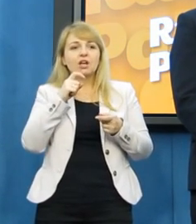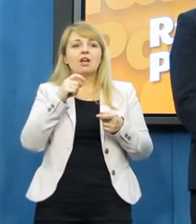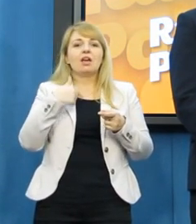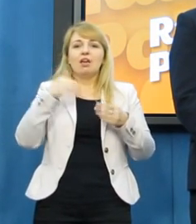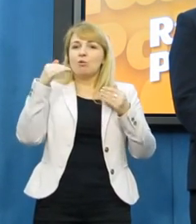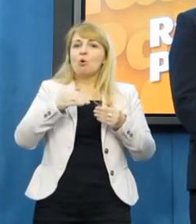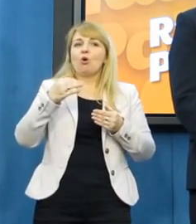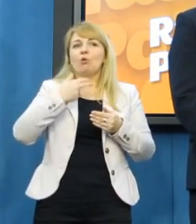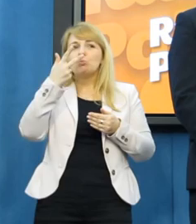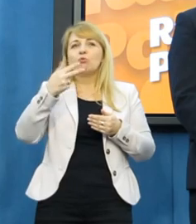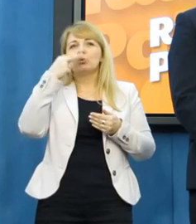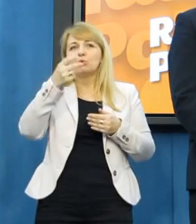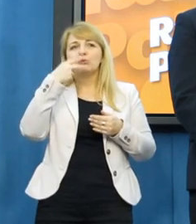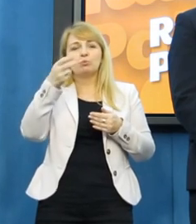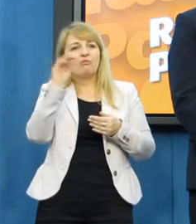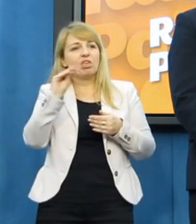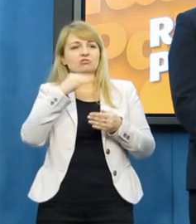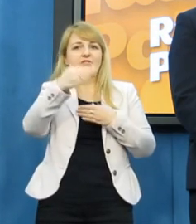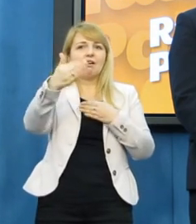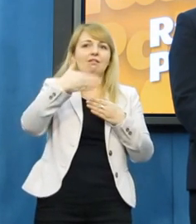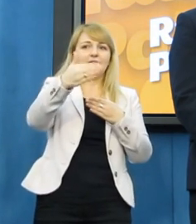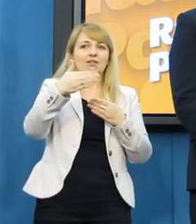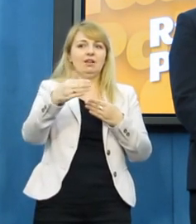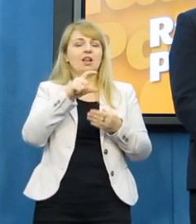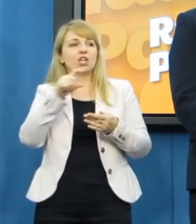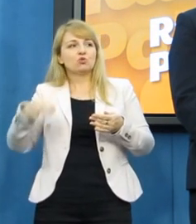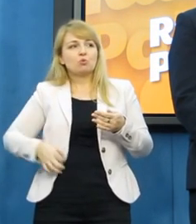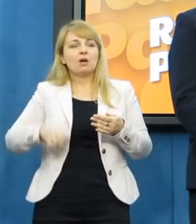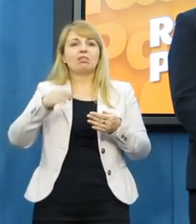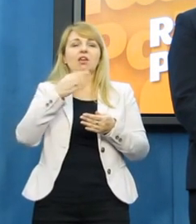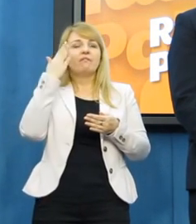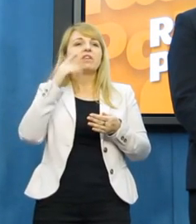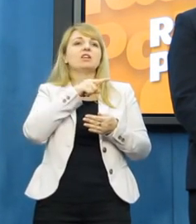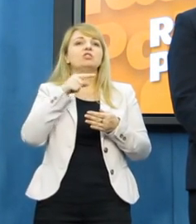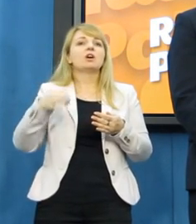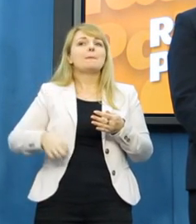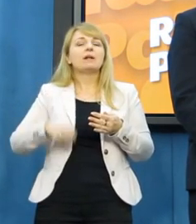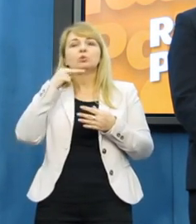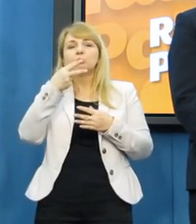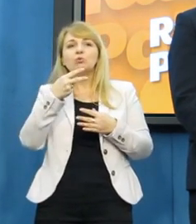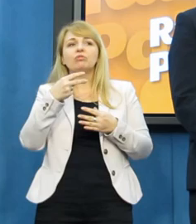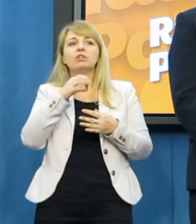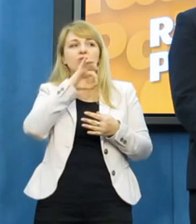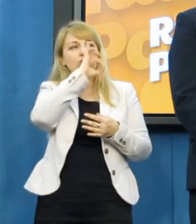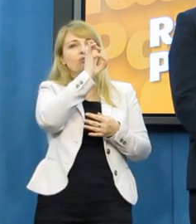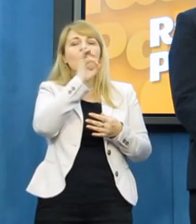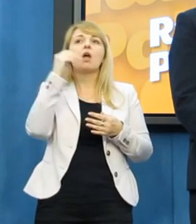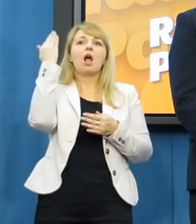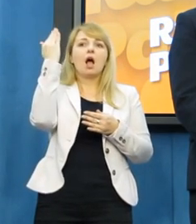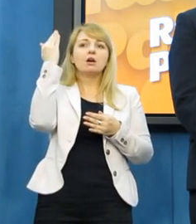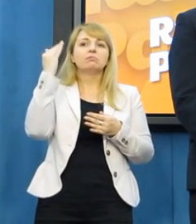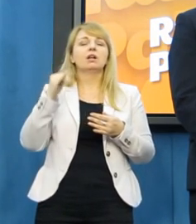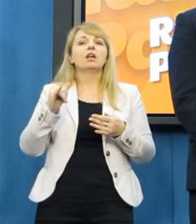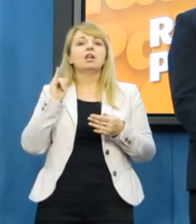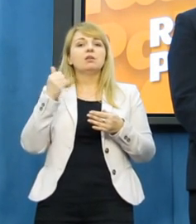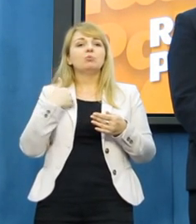wymieniać. Czy Pan bierze to, co Pan mówi, w ten swój apel, bo jak sięgam pamięcią, chyba też przyznałem